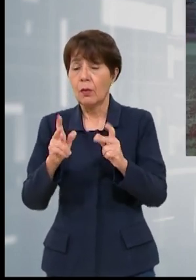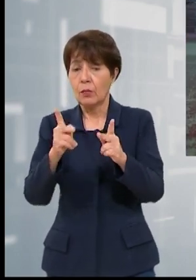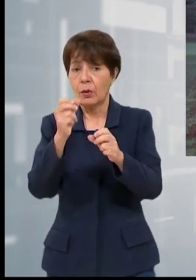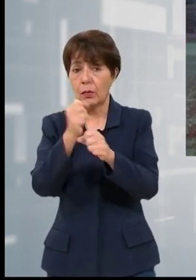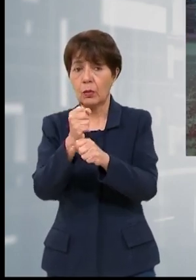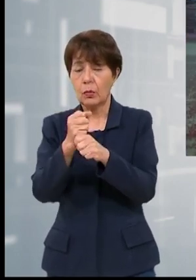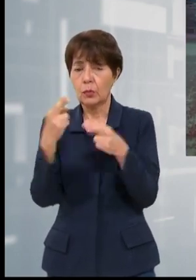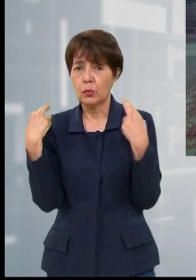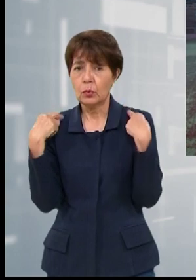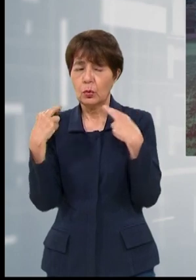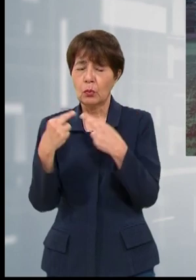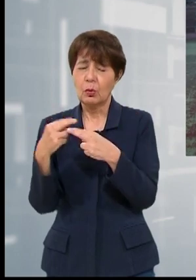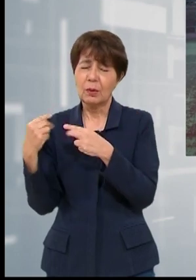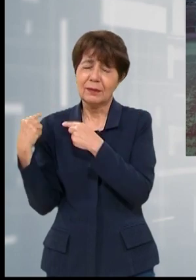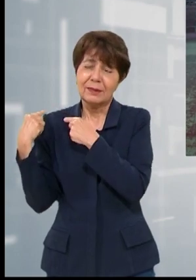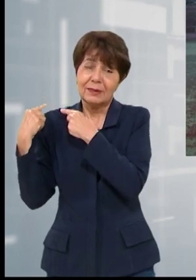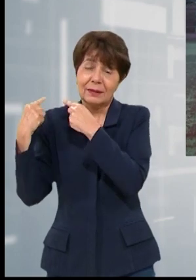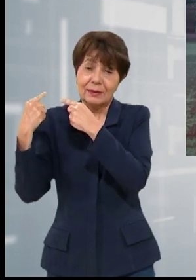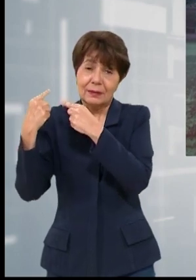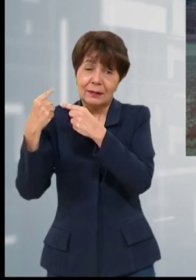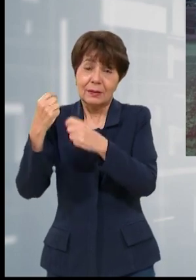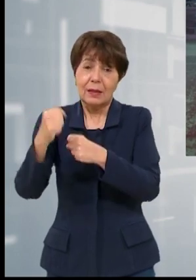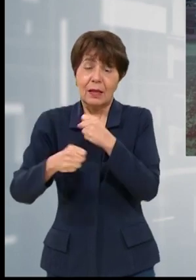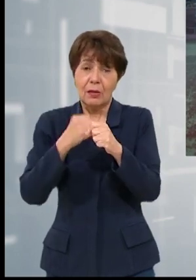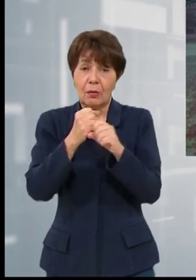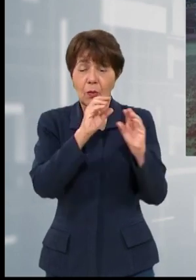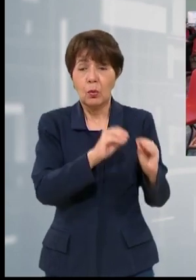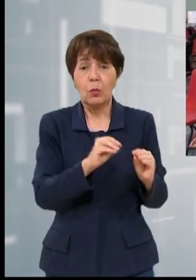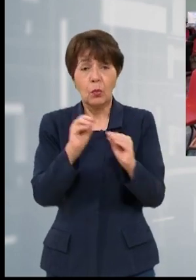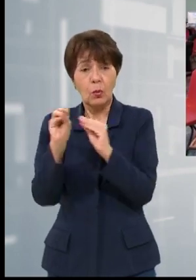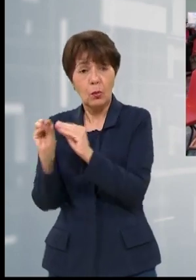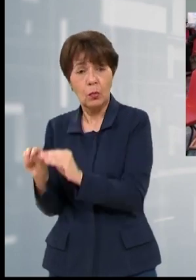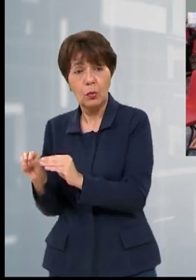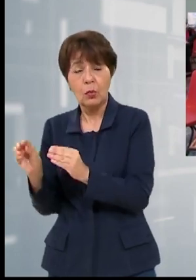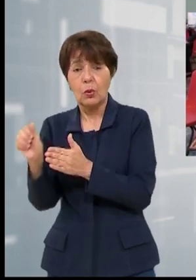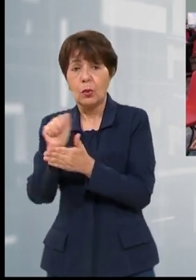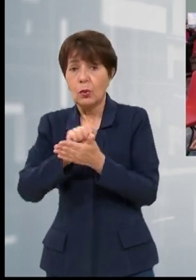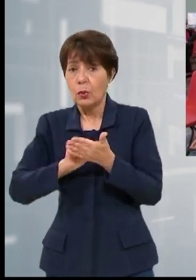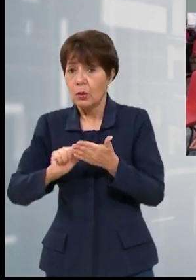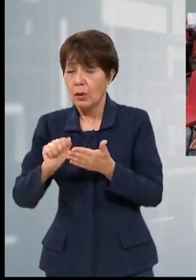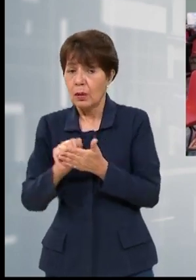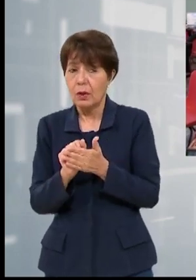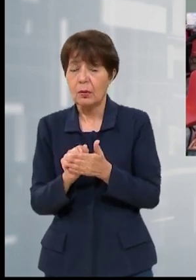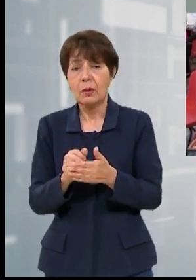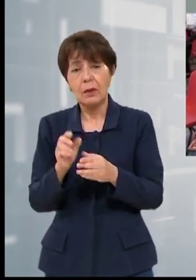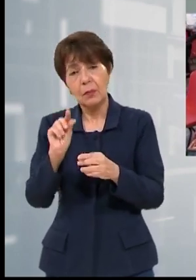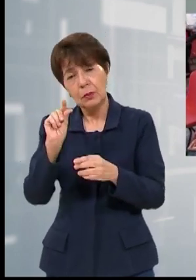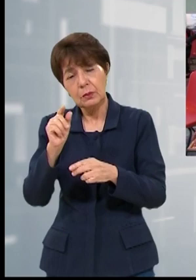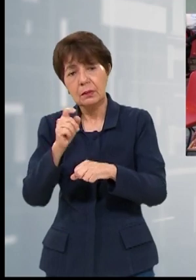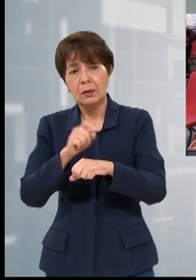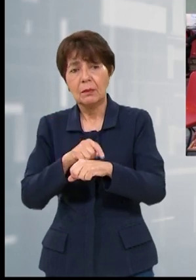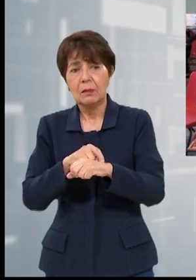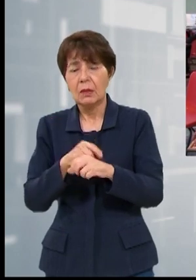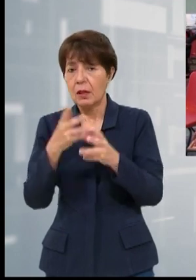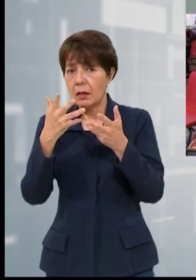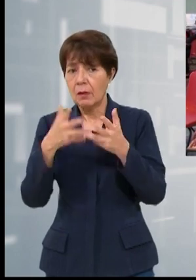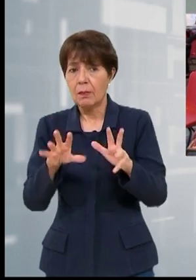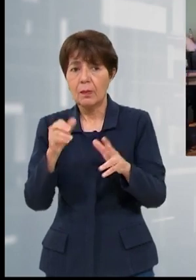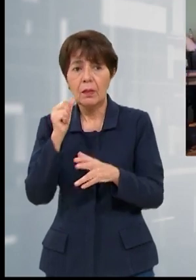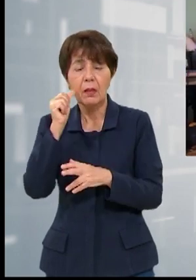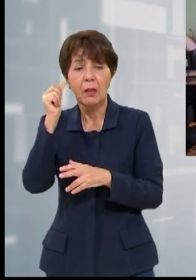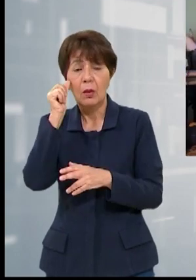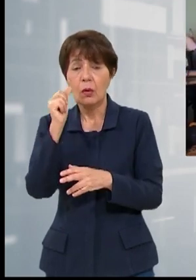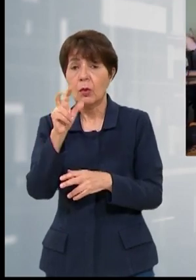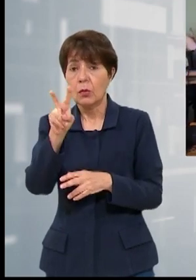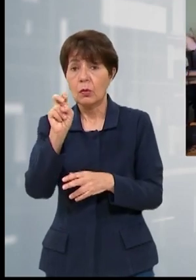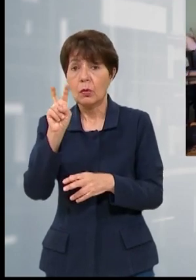docentes que por años habían solicitado un traslado y algunos que estaban de manera interina, culminó ayer con un total